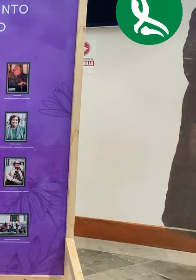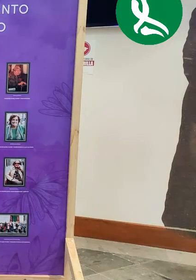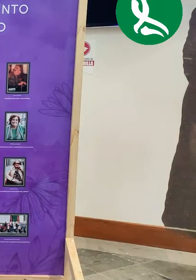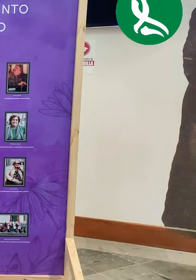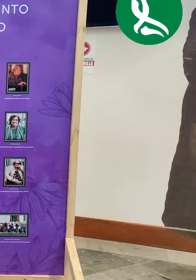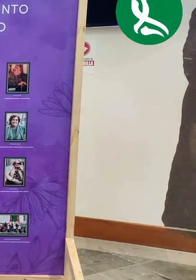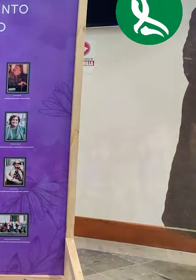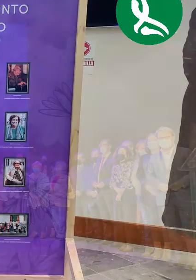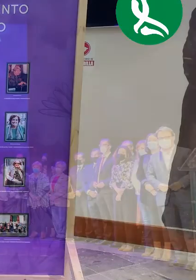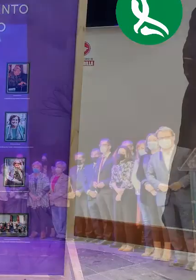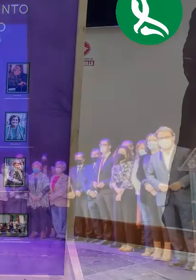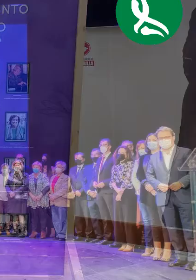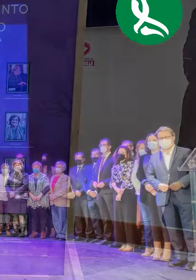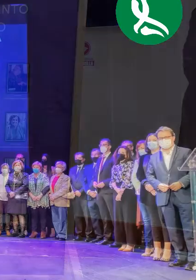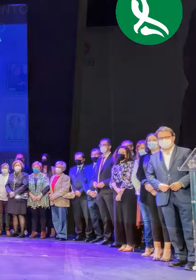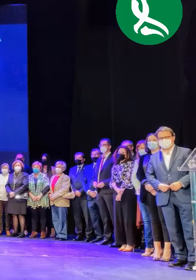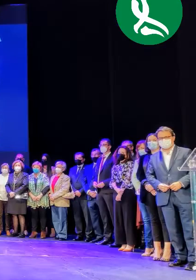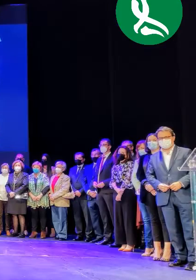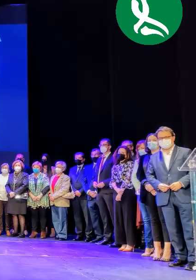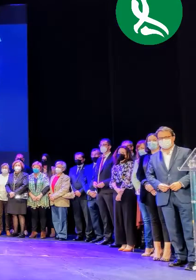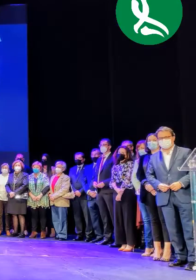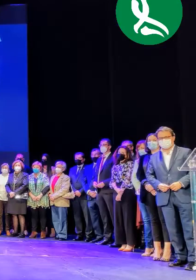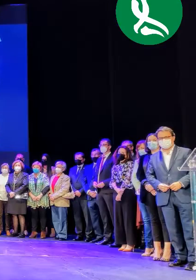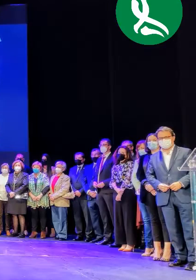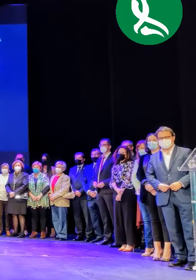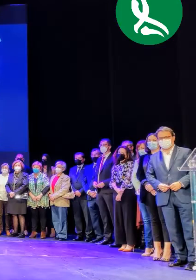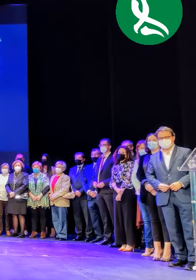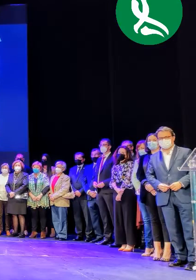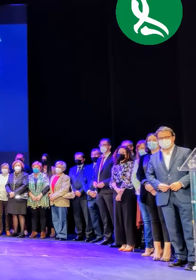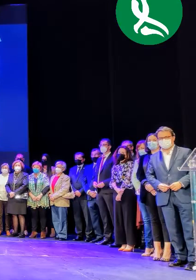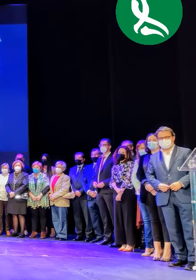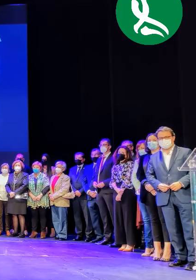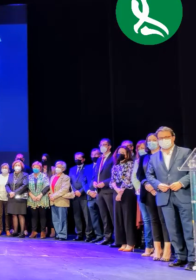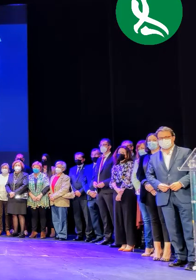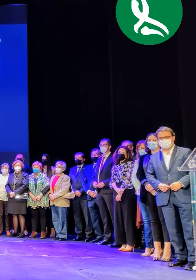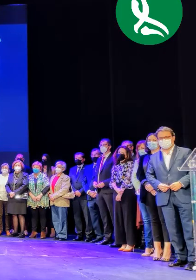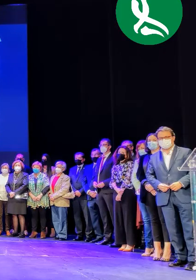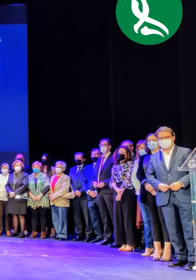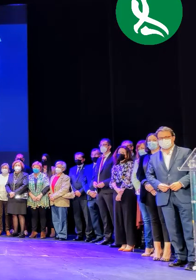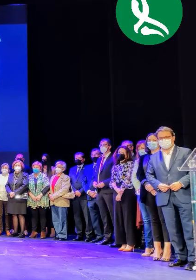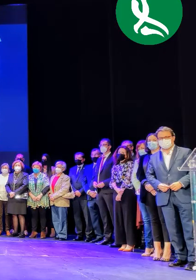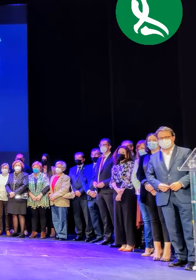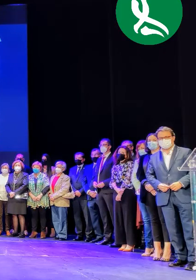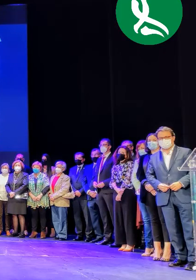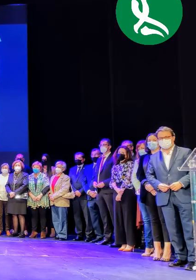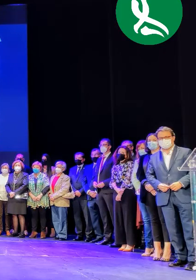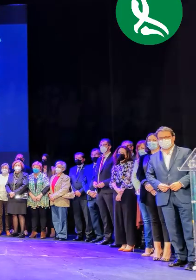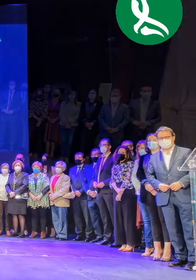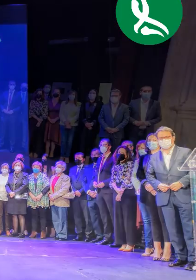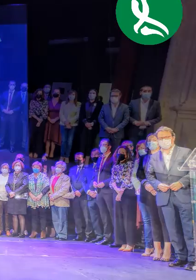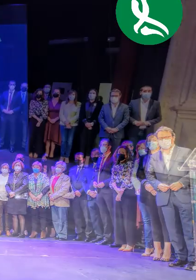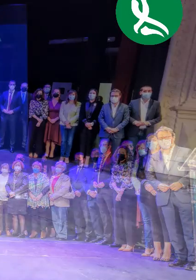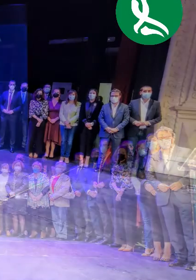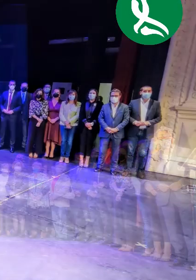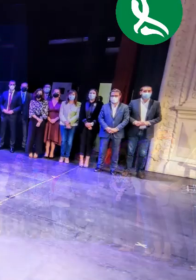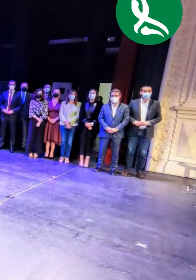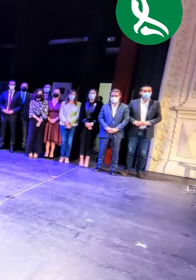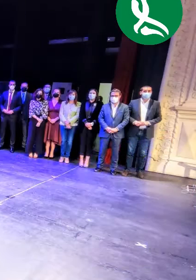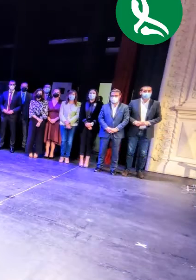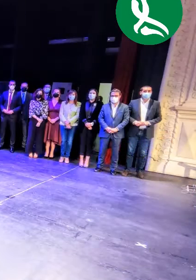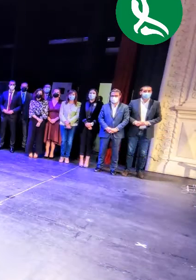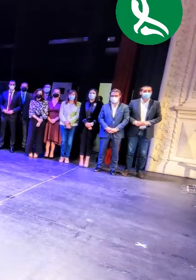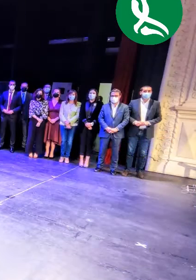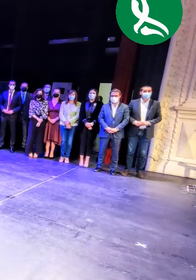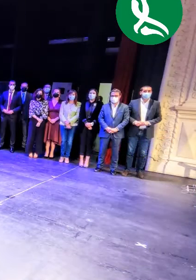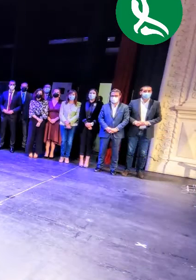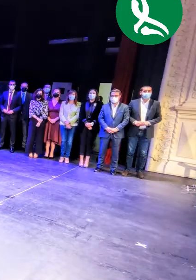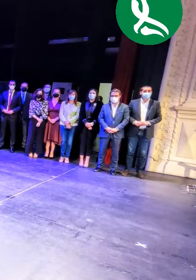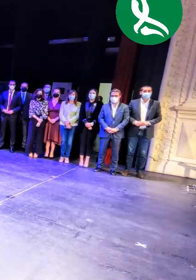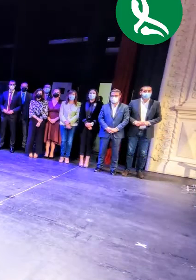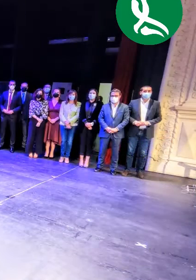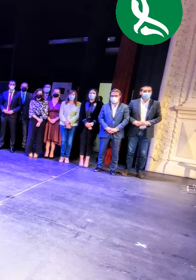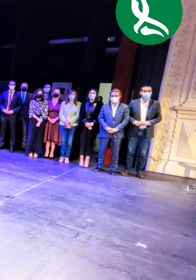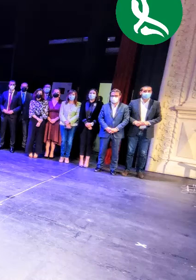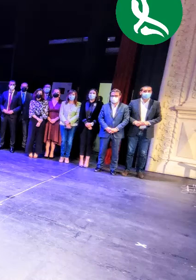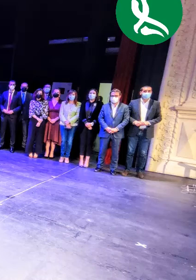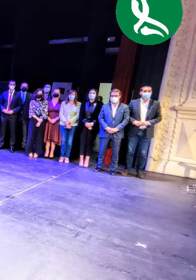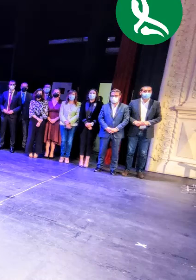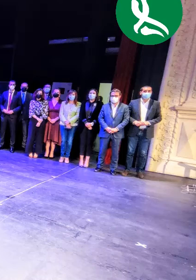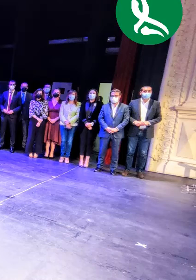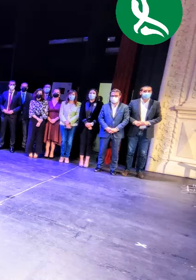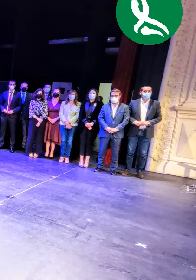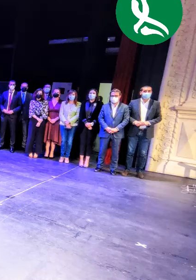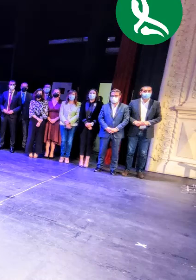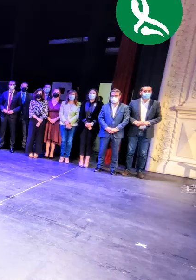día sin pedir nada a cambio. Y ese espacio se transformó incluso en un lugar donde dormir bajo un techo y aquí sí, con